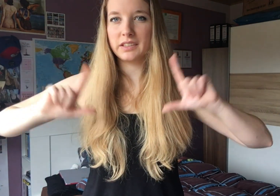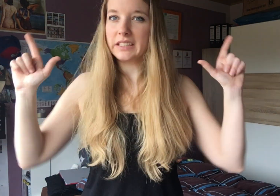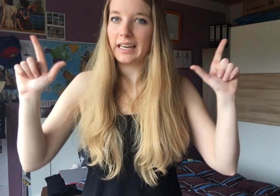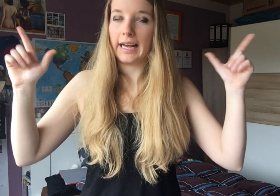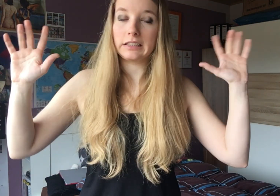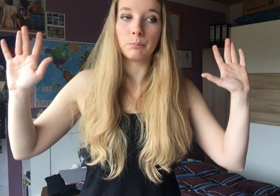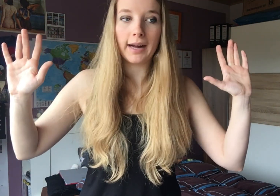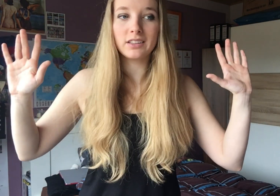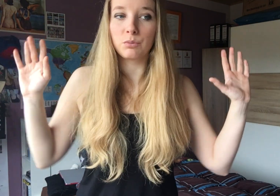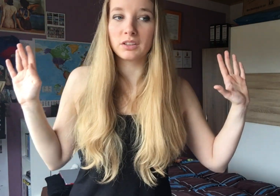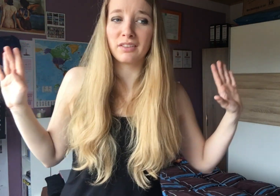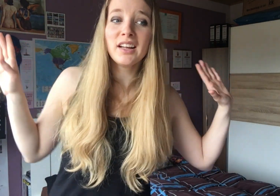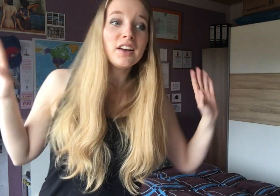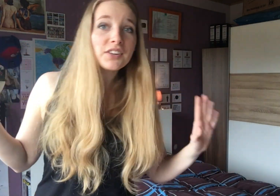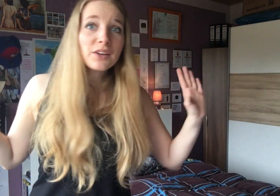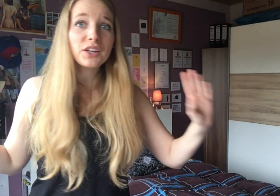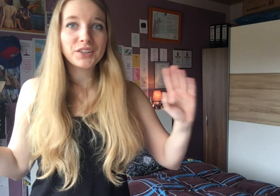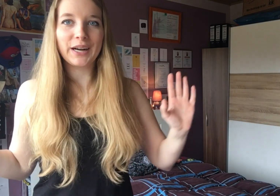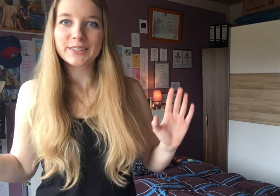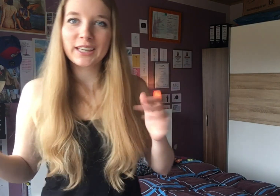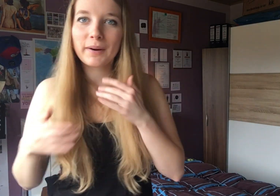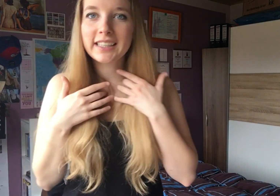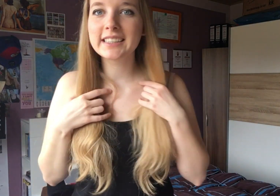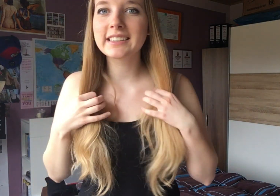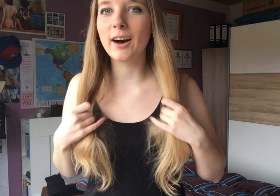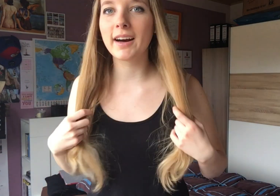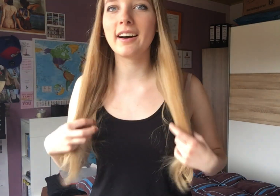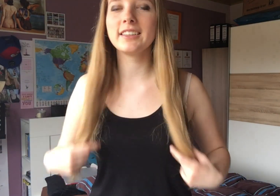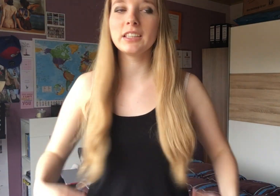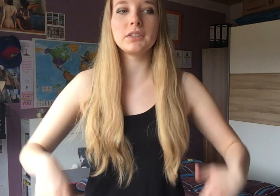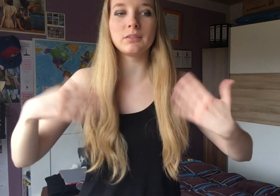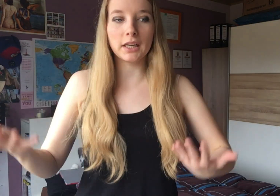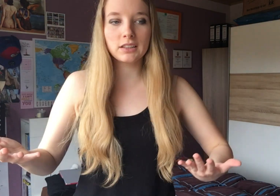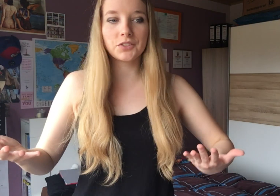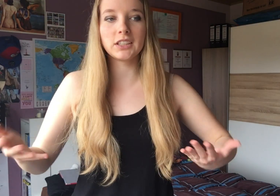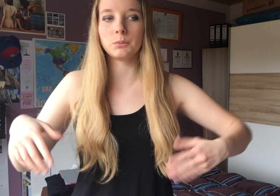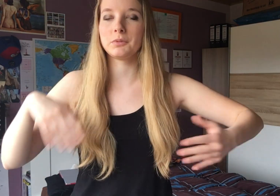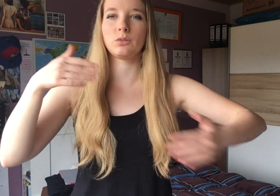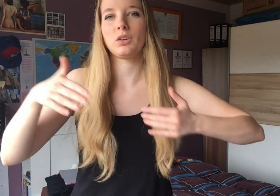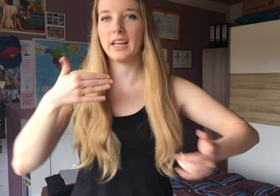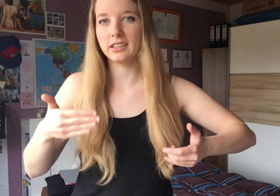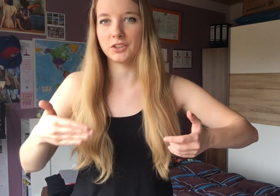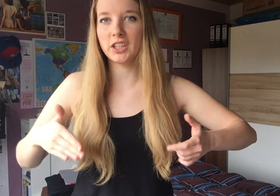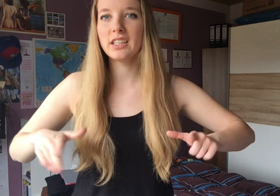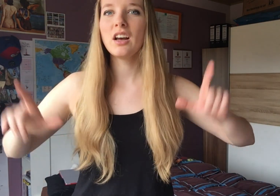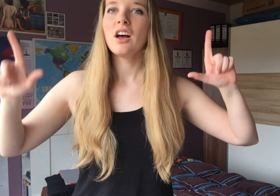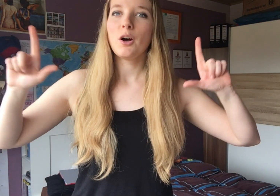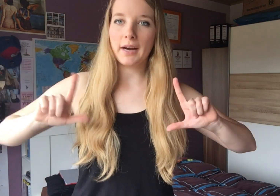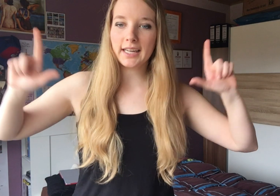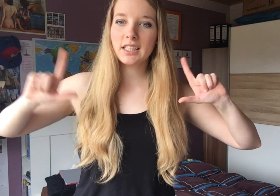gesagt, eigentlich eine Party, obwohl es viel, viel, viel größere Party ist. Aber ich habe jetzt Party definiert, damit man es auch leichter versteht. Party